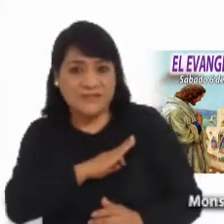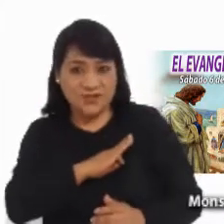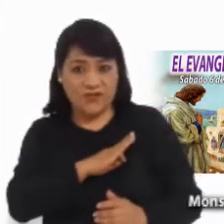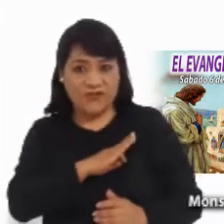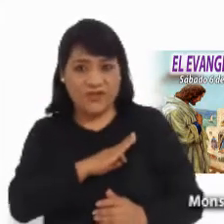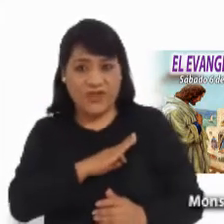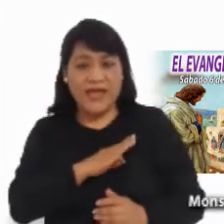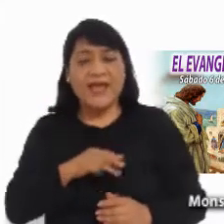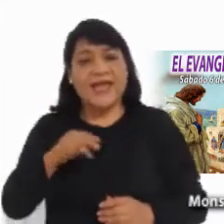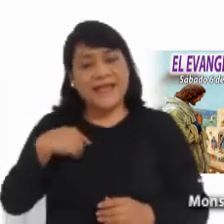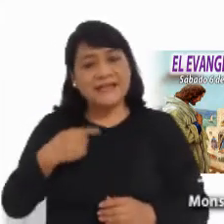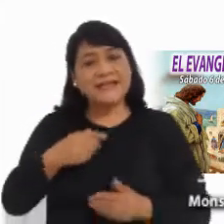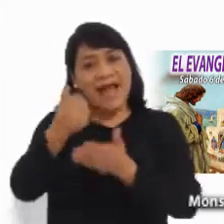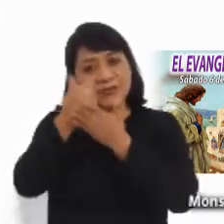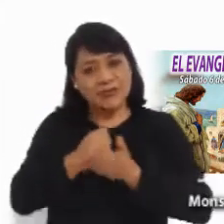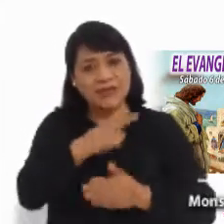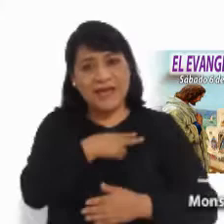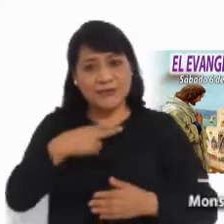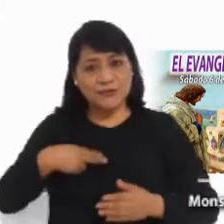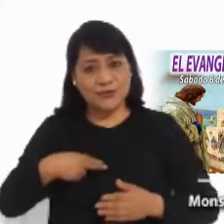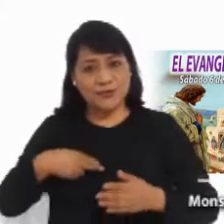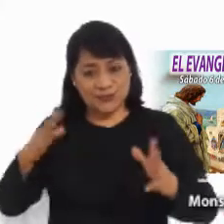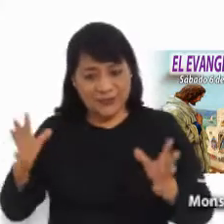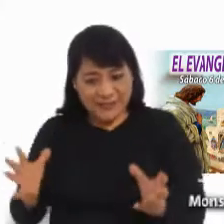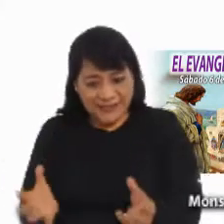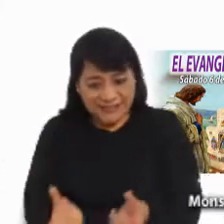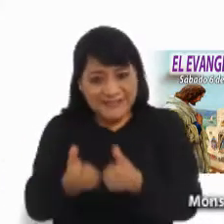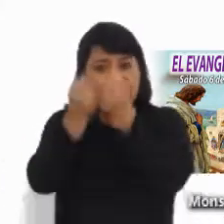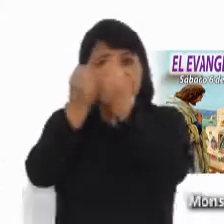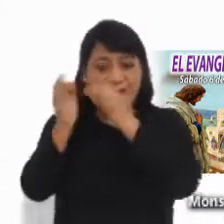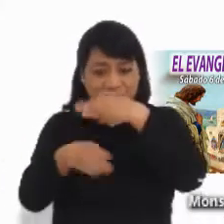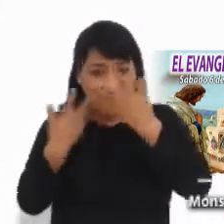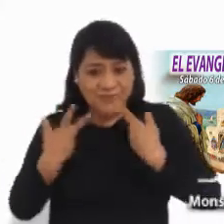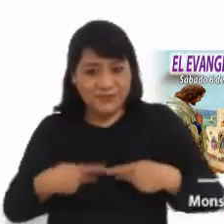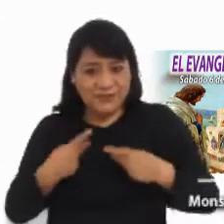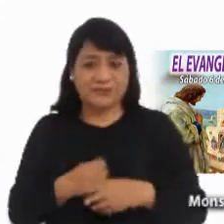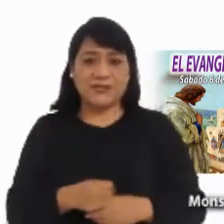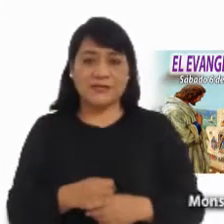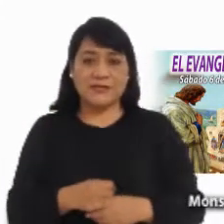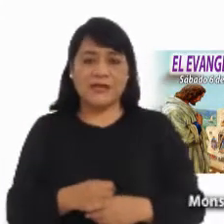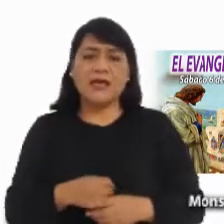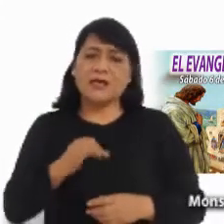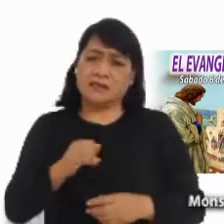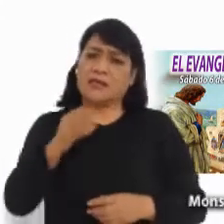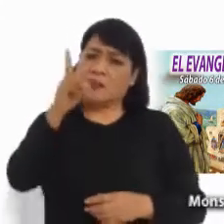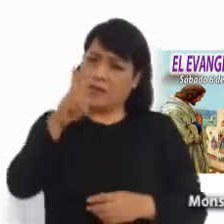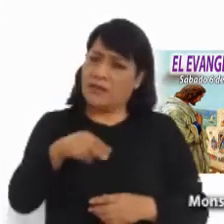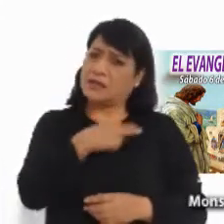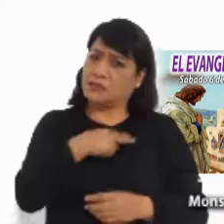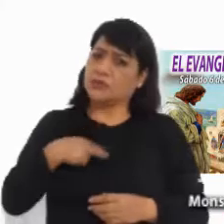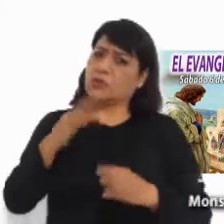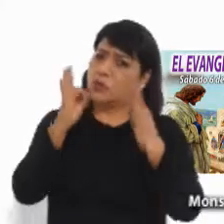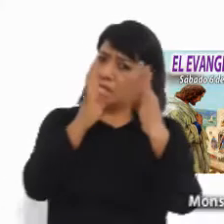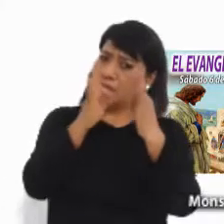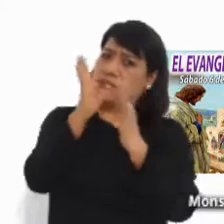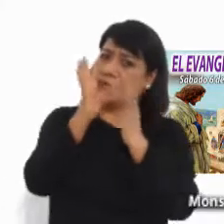rescatar al pecador y ofrecer la salvación. Es cierto que frente a